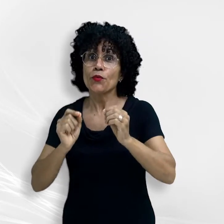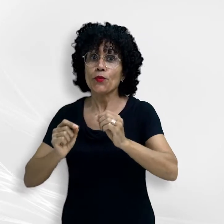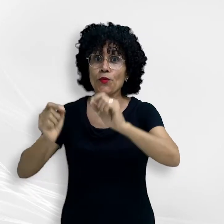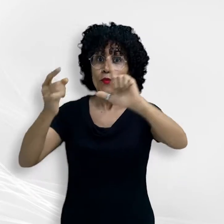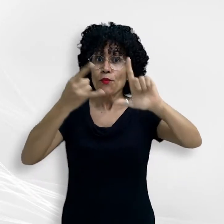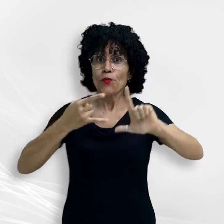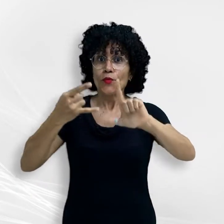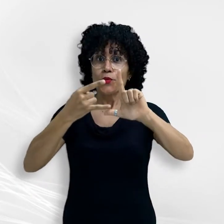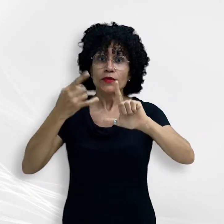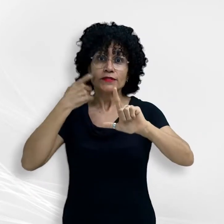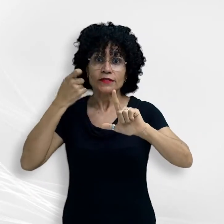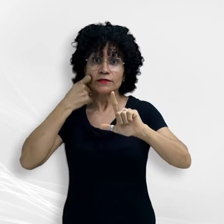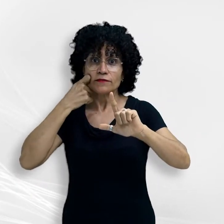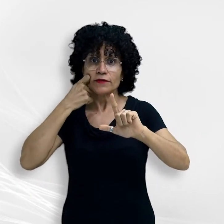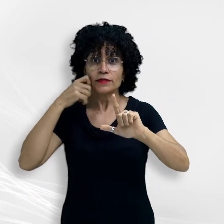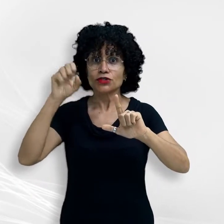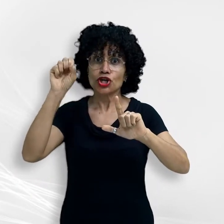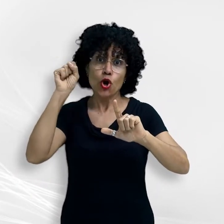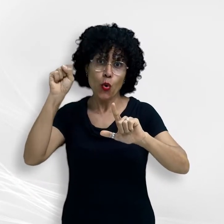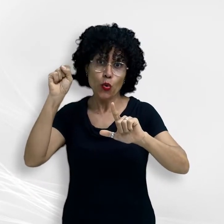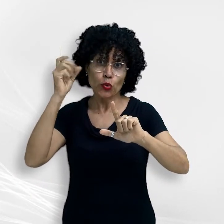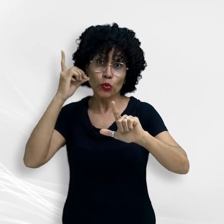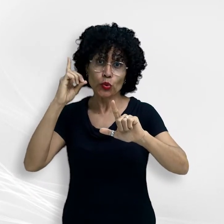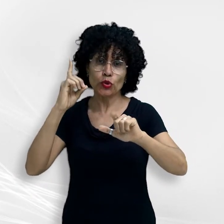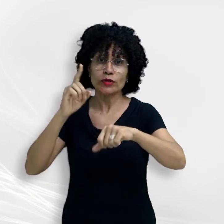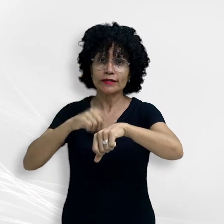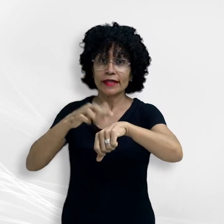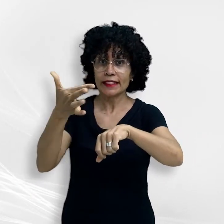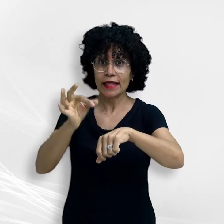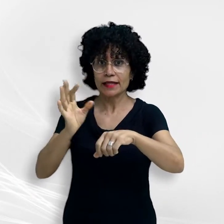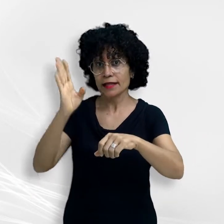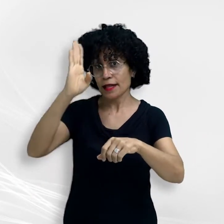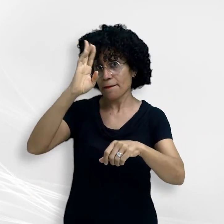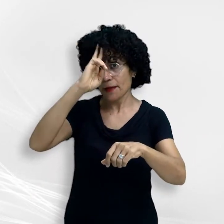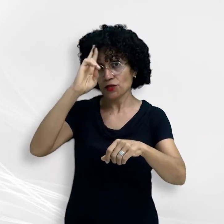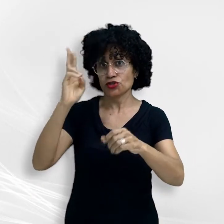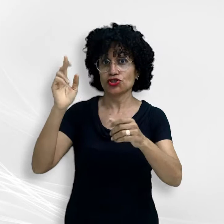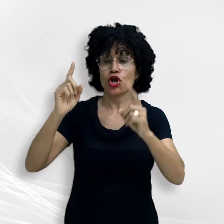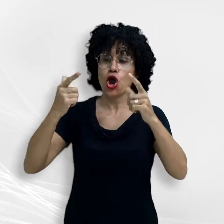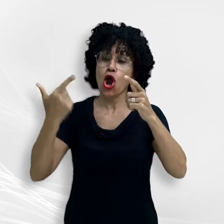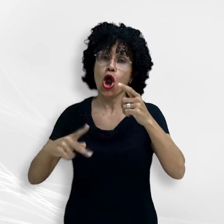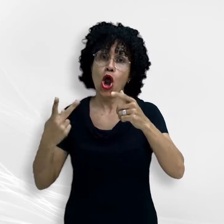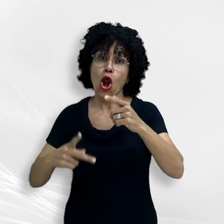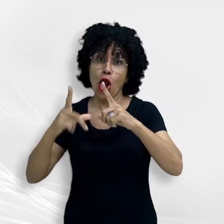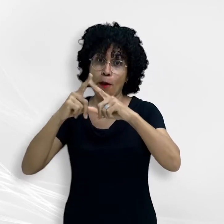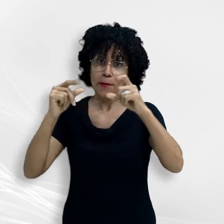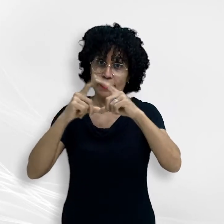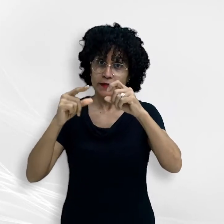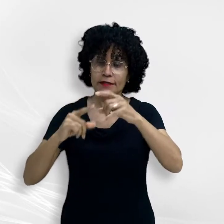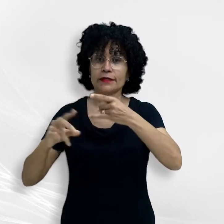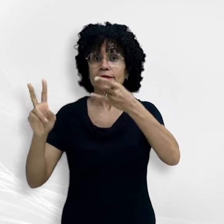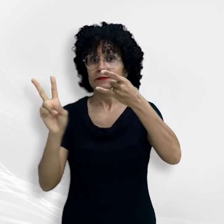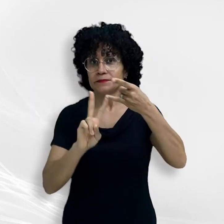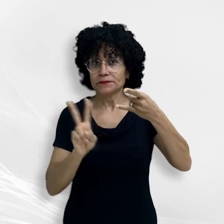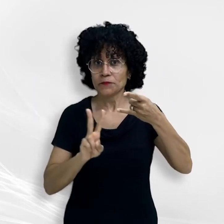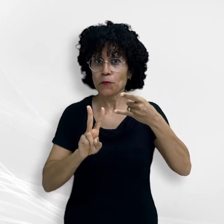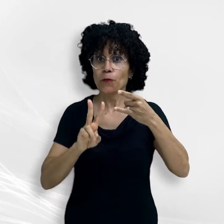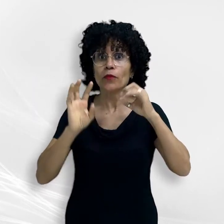sexta-feira, dia 8, das 10 às 12 horas, no horário de Brasília, por meio da plataforma Microsoft Teams. O evento é